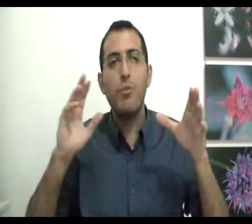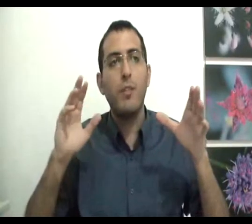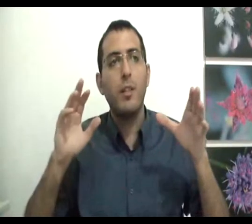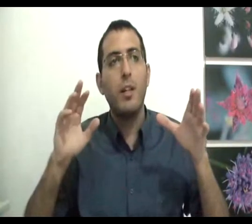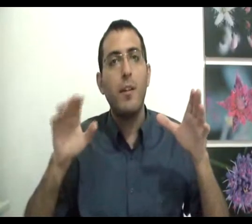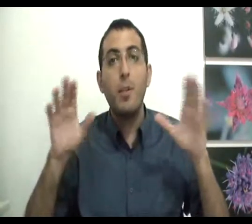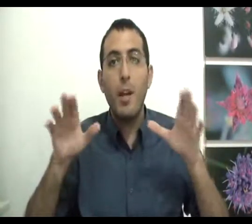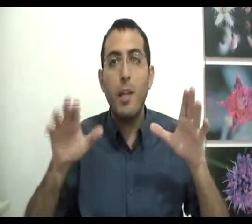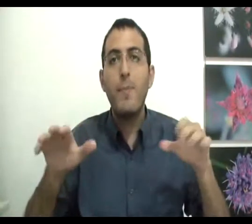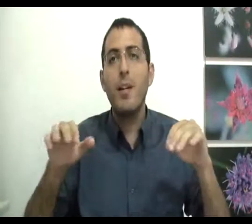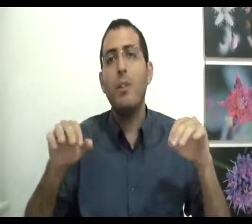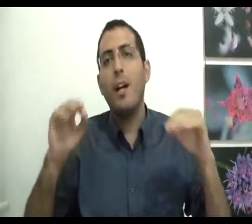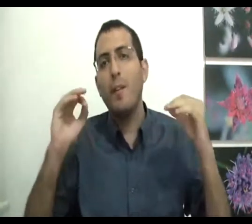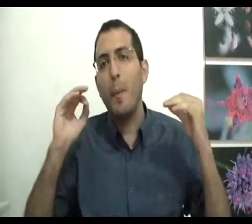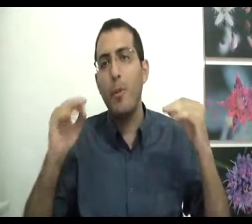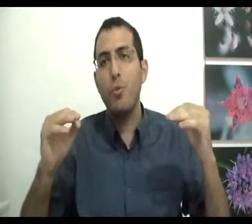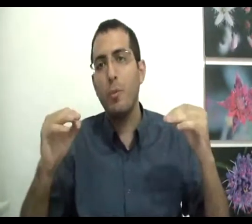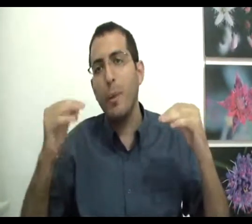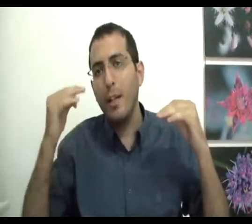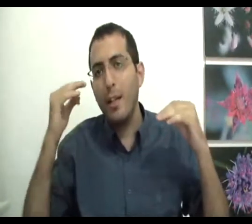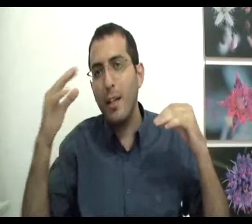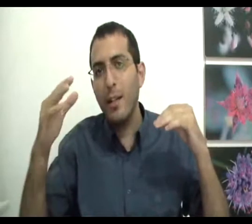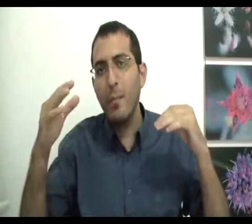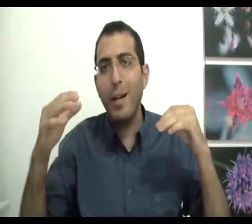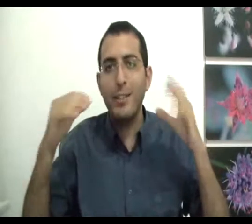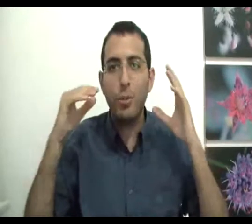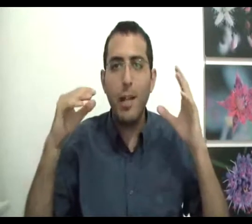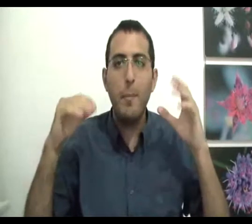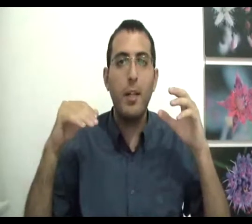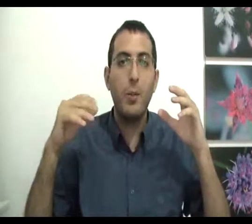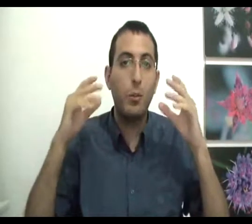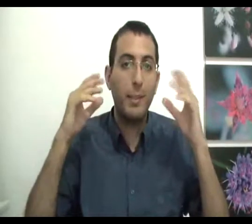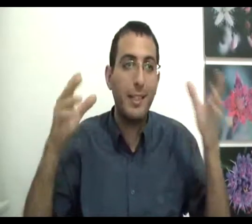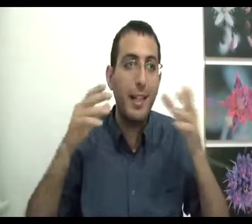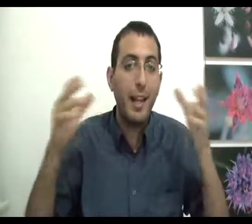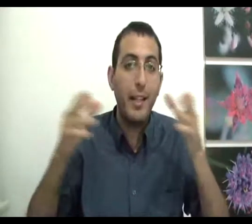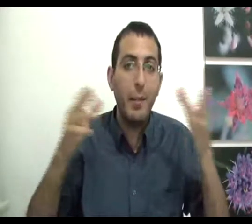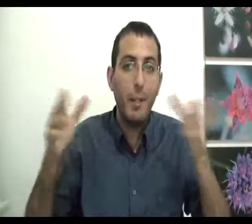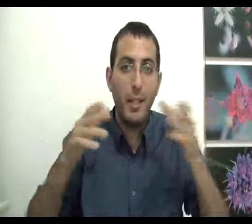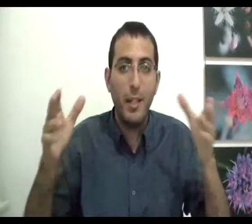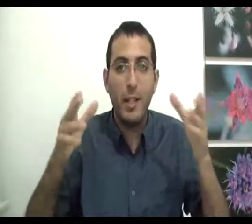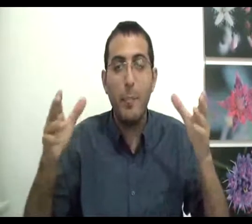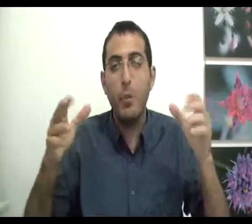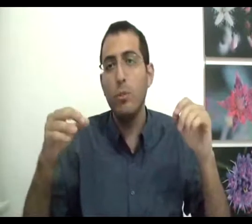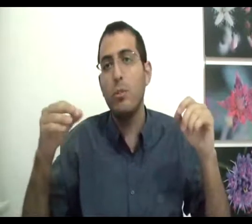תשובה מי שעמיק ימצא אותה אבל בפשוט ברציונל במרכאות או בסכל הרגיל, בכלפי חוץ